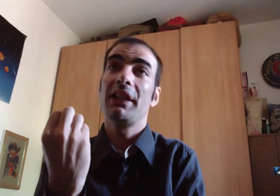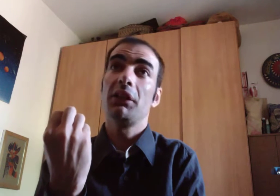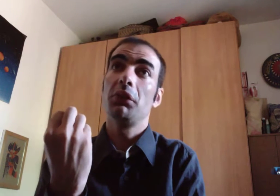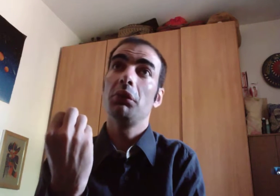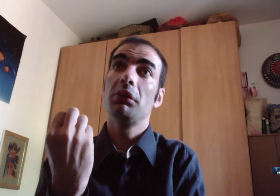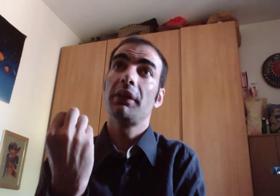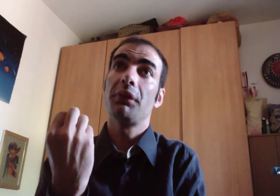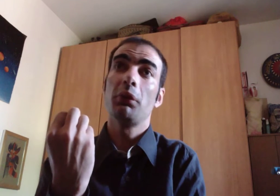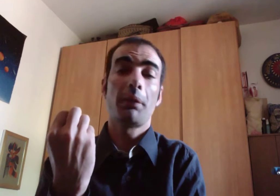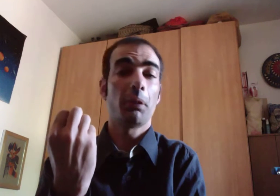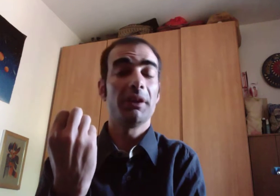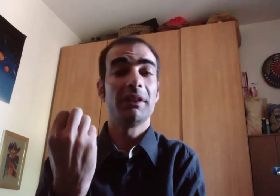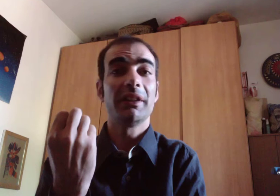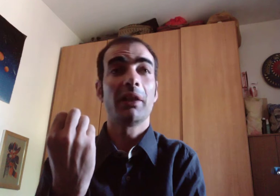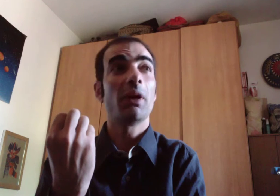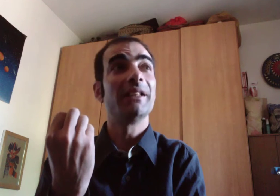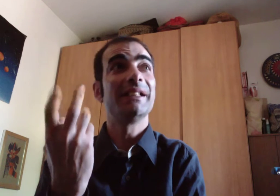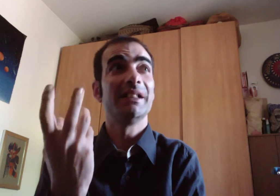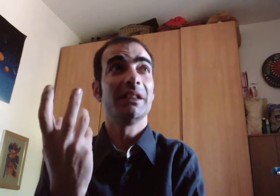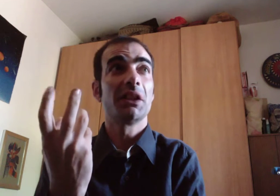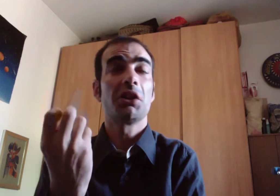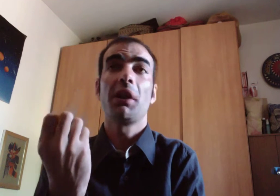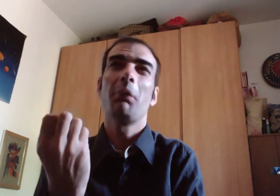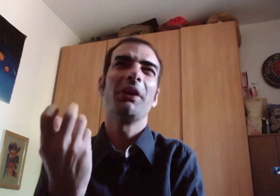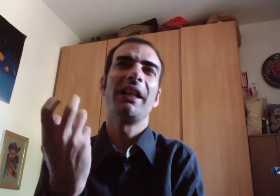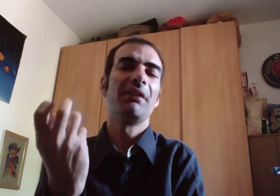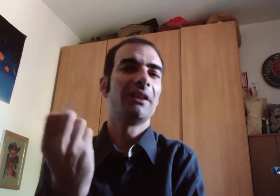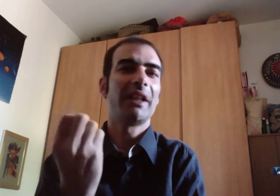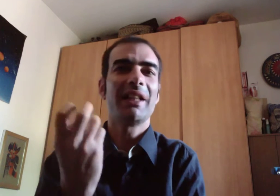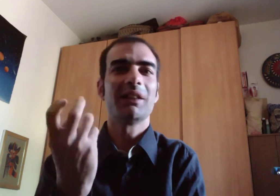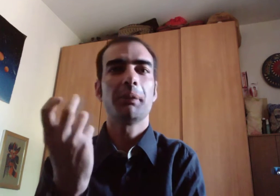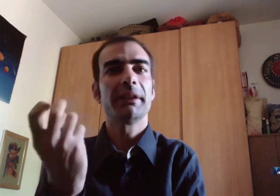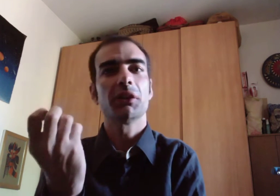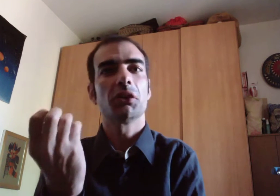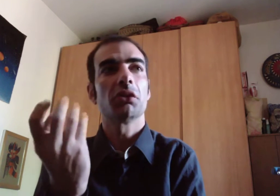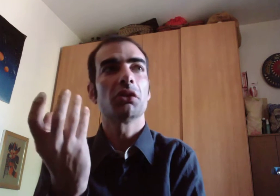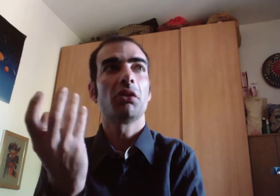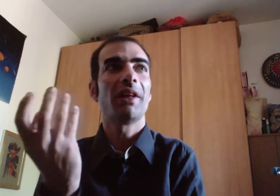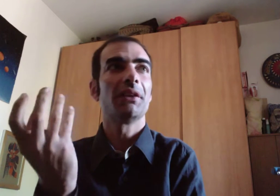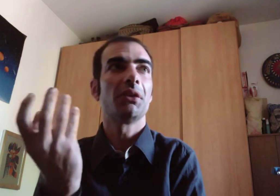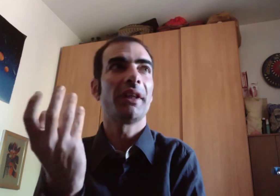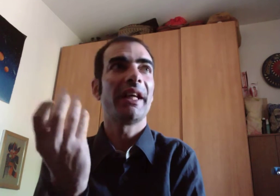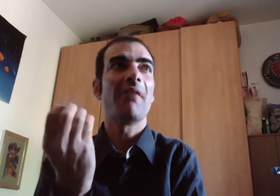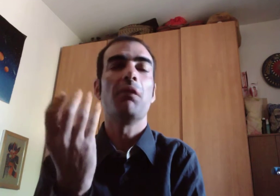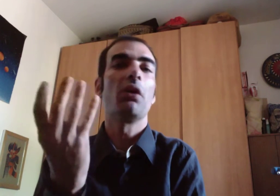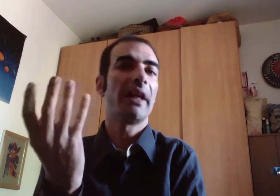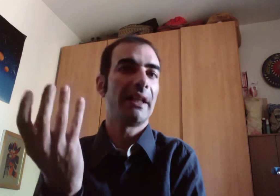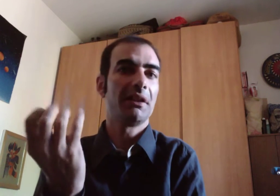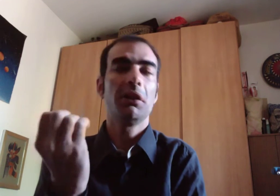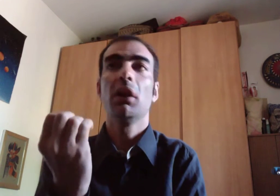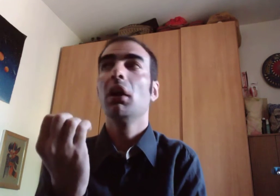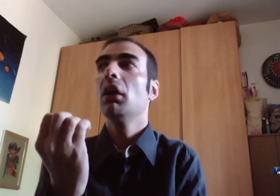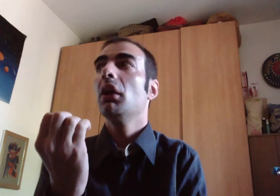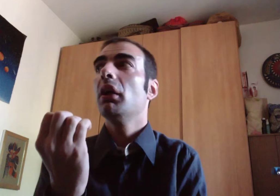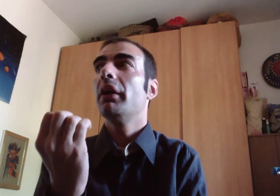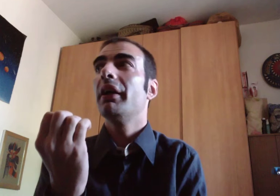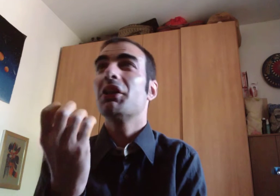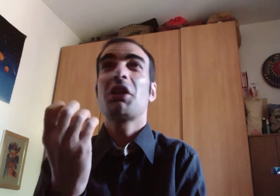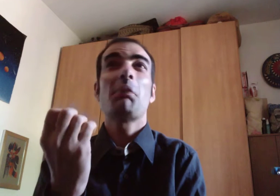alcune figure politiche quali sindaci che poi nella vita reale spesso sono altro che avvocati c'è